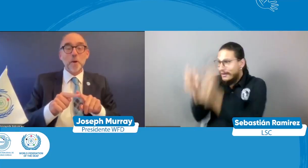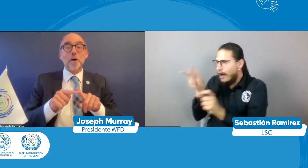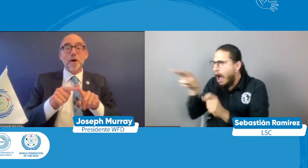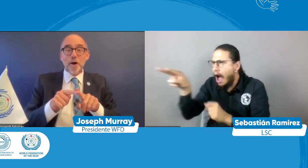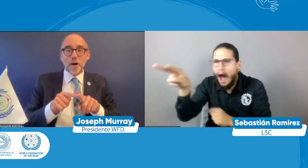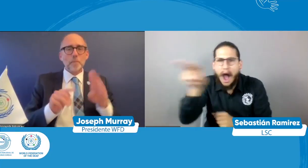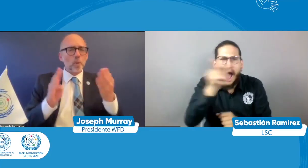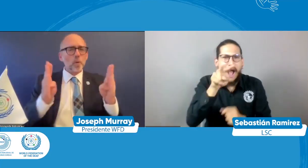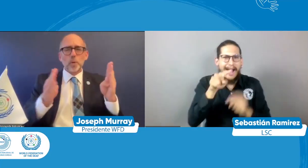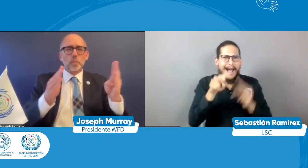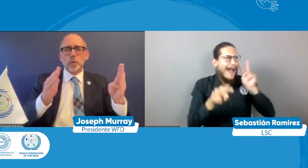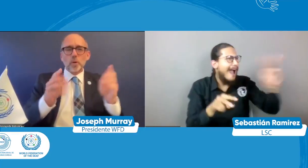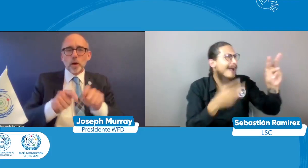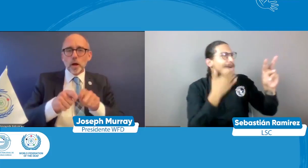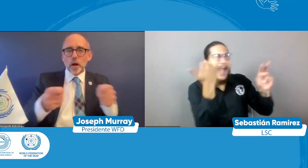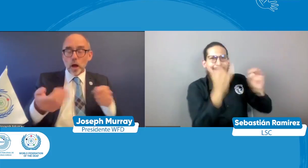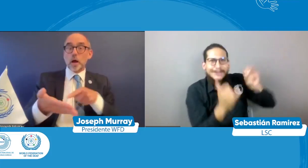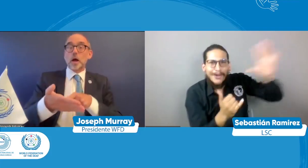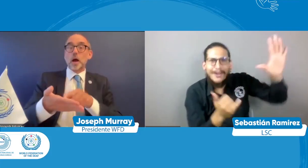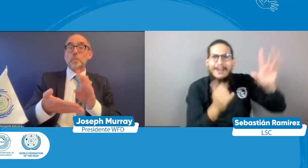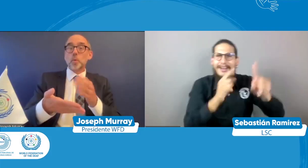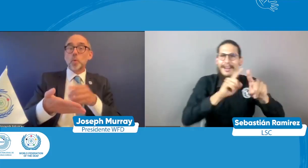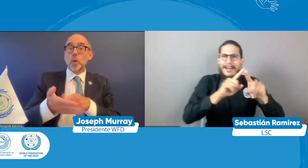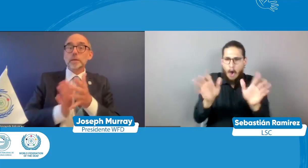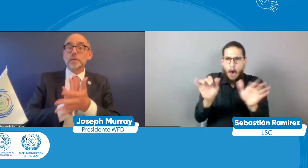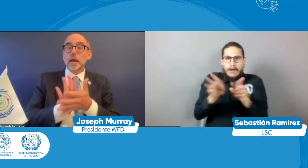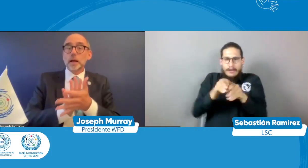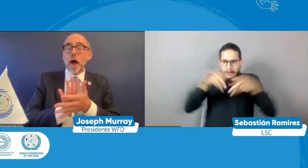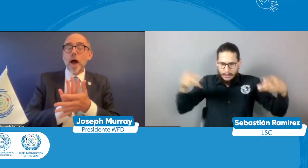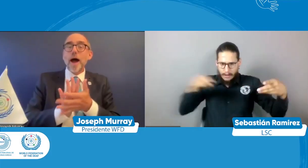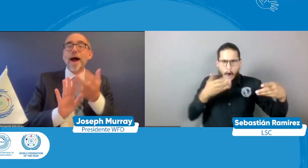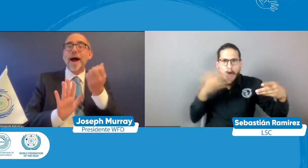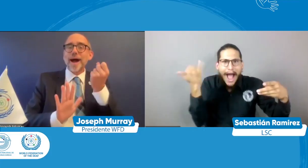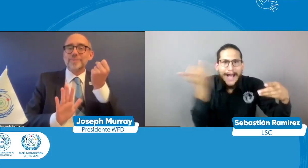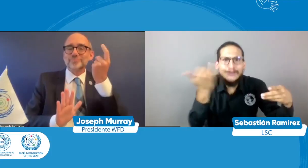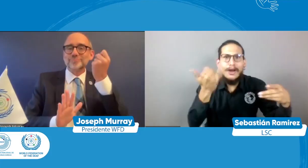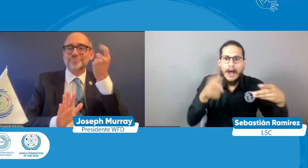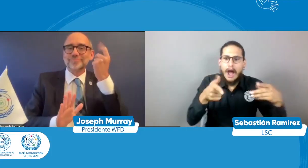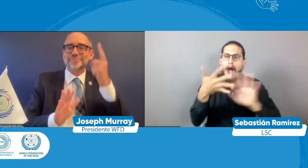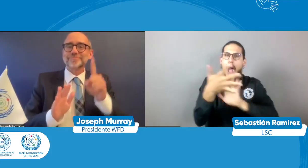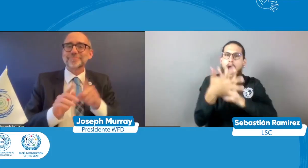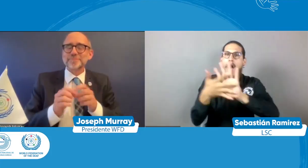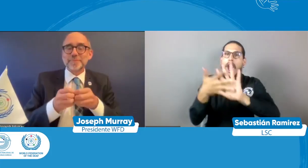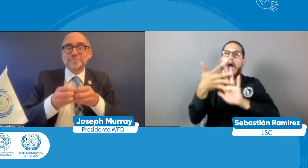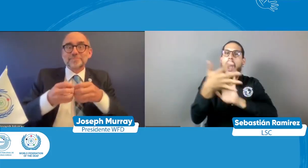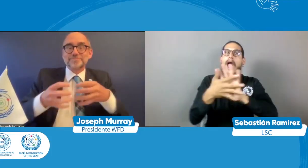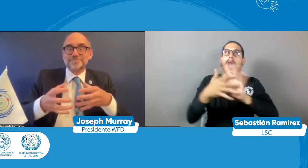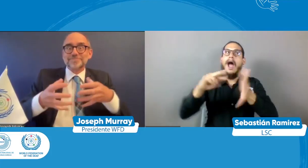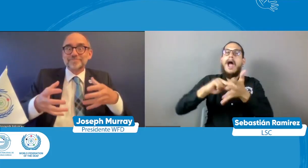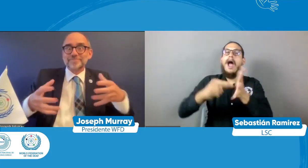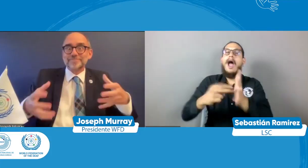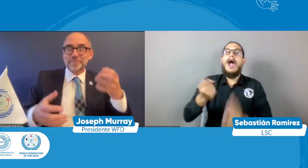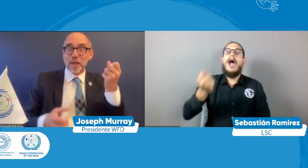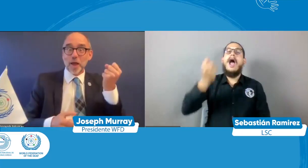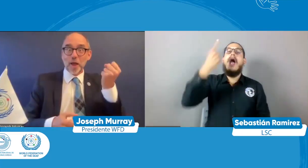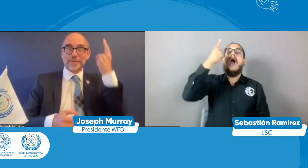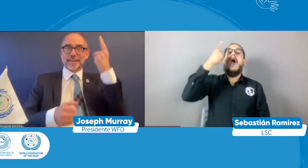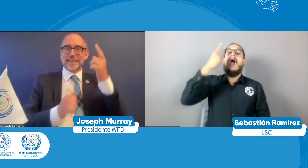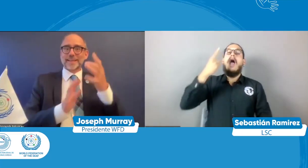hacer alguna marcha alguna parada pues que así como lo tenían con el pelo azul que la gente lo vea y que se note efectivamente